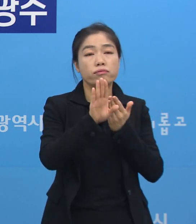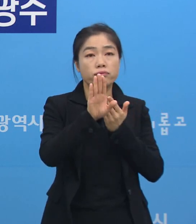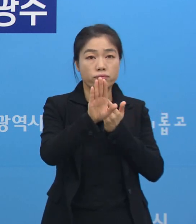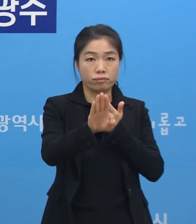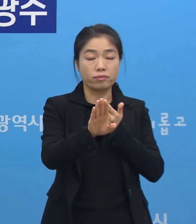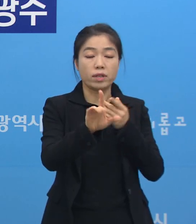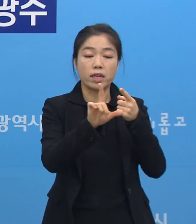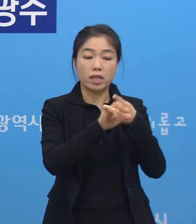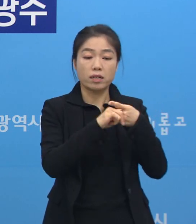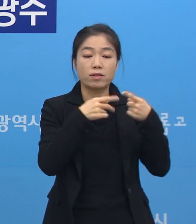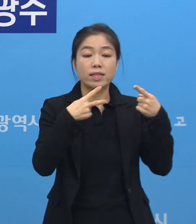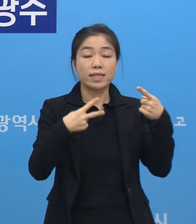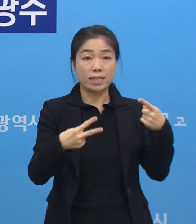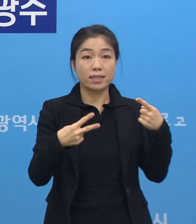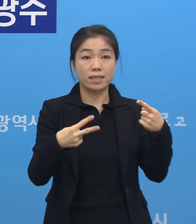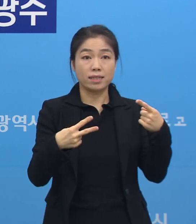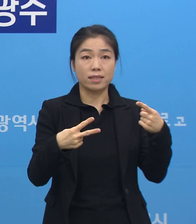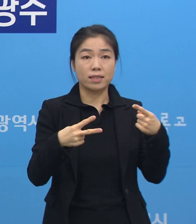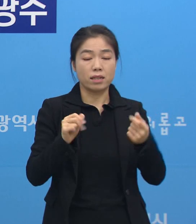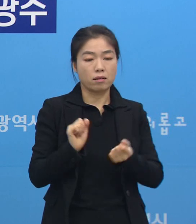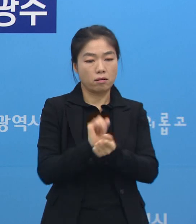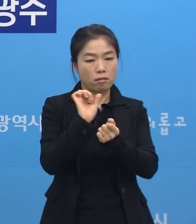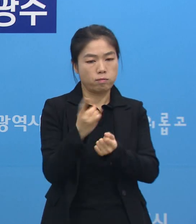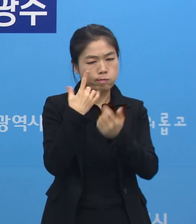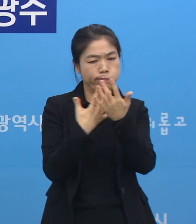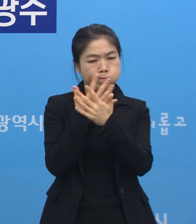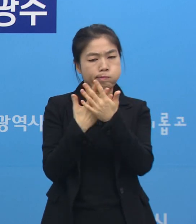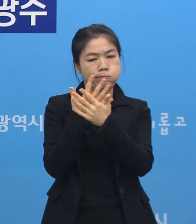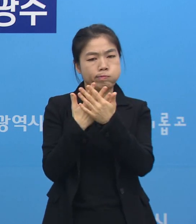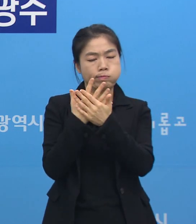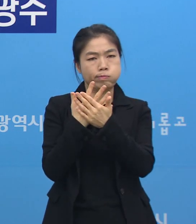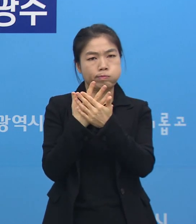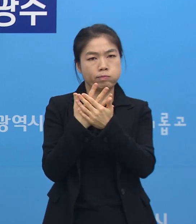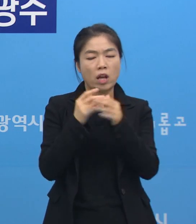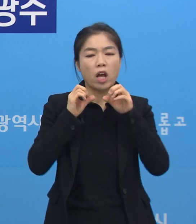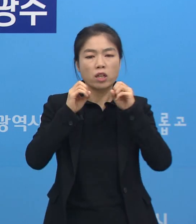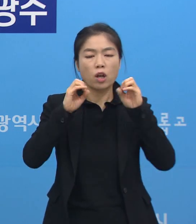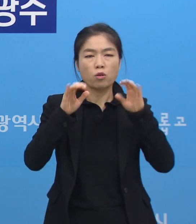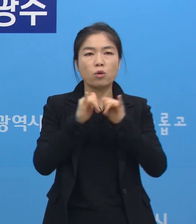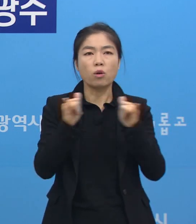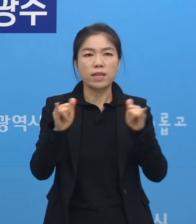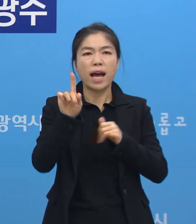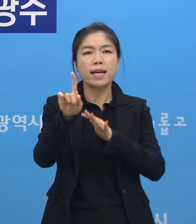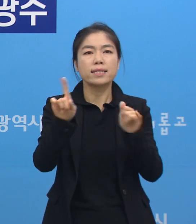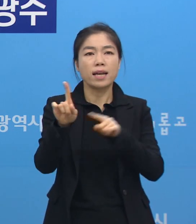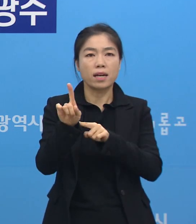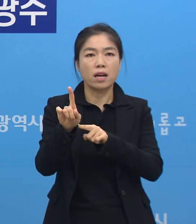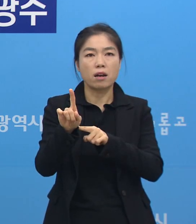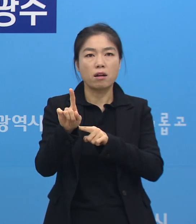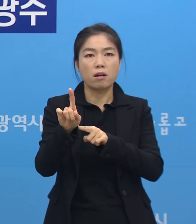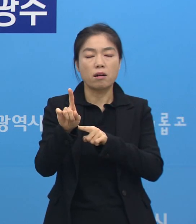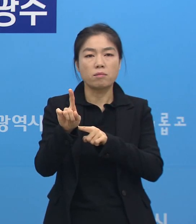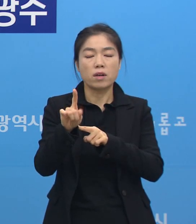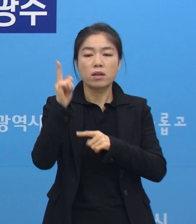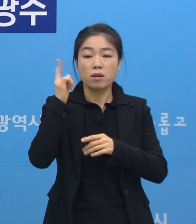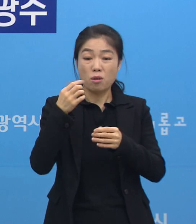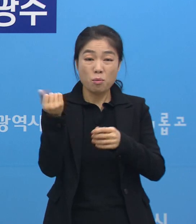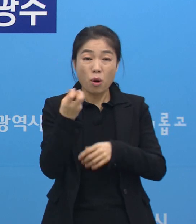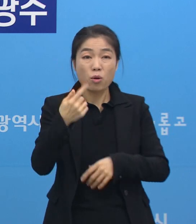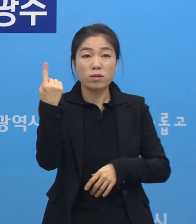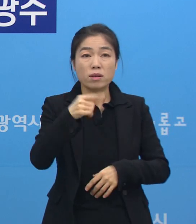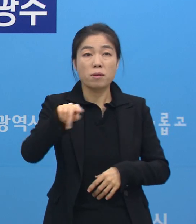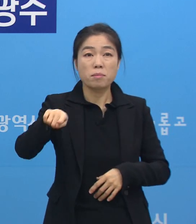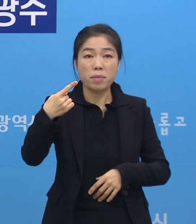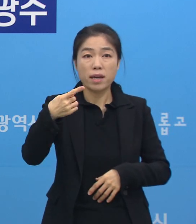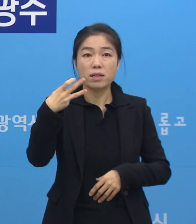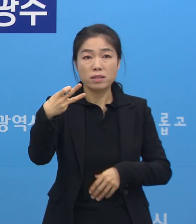저희들이 1월 2일 감염원 불명으로 성교사 한 분이 우리 확진자 번호 1113번으로